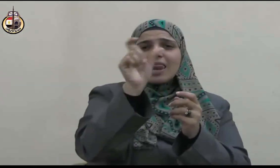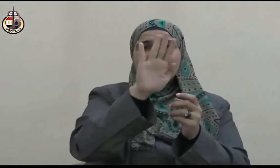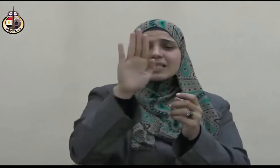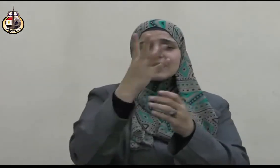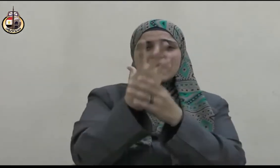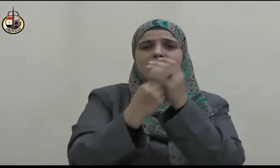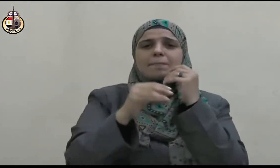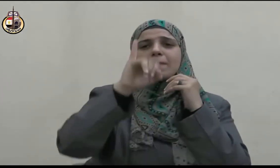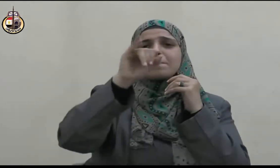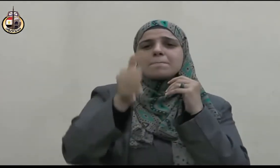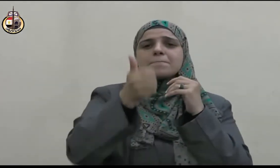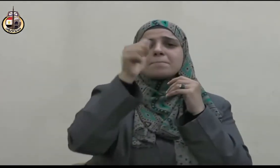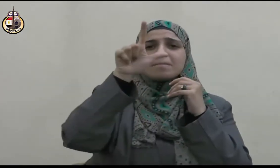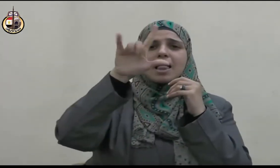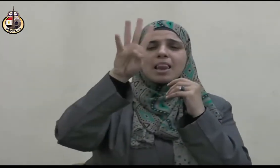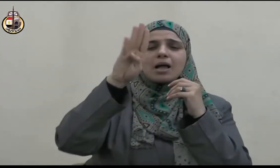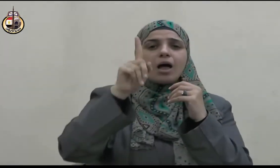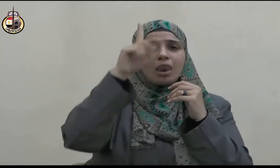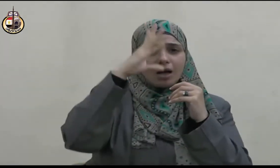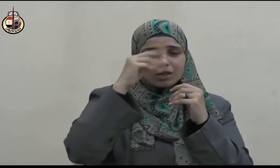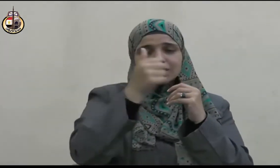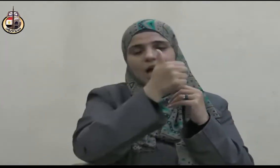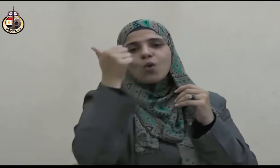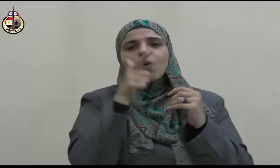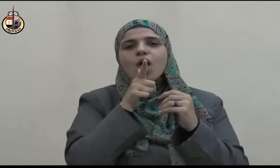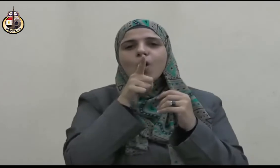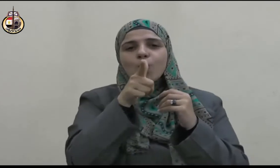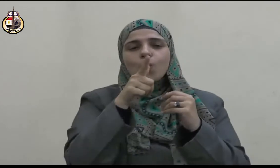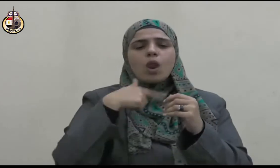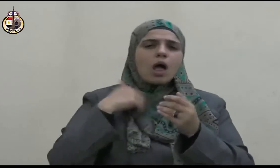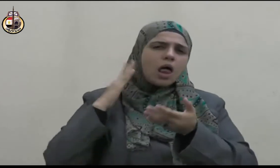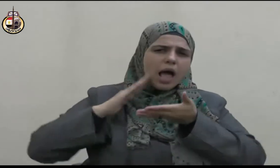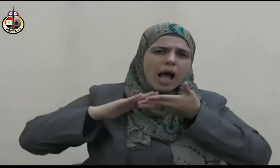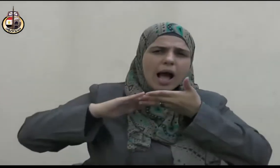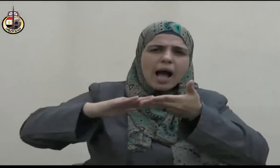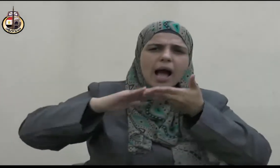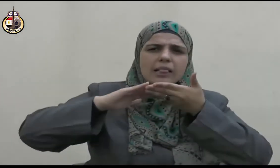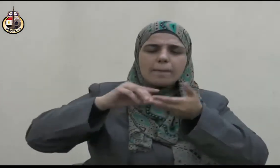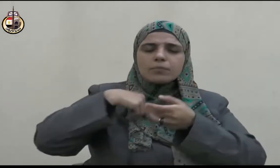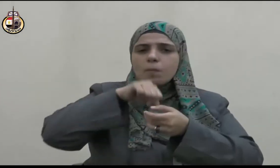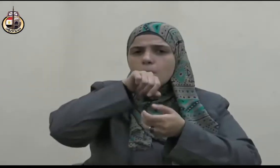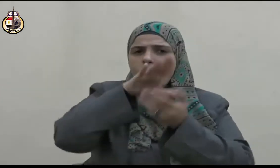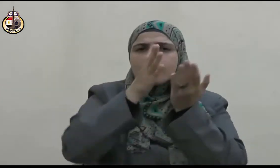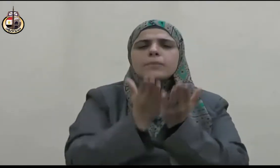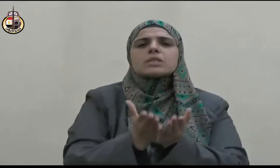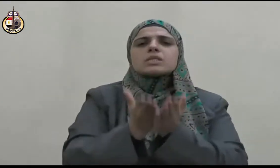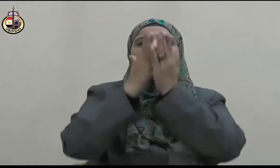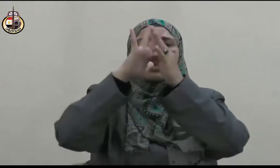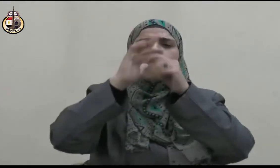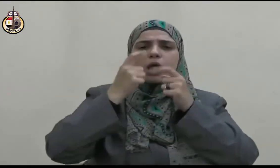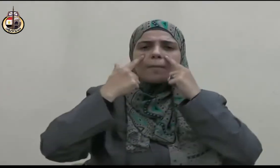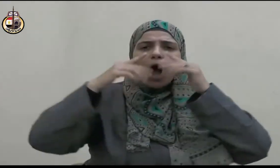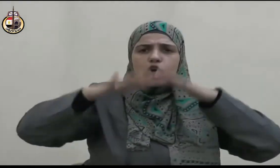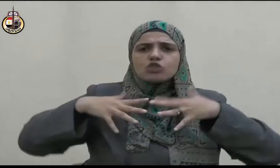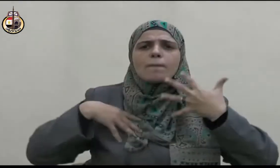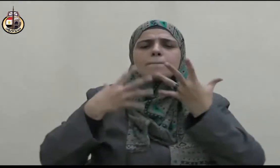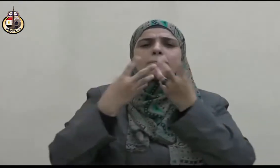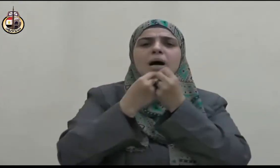كثيرا كان لا يقوم من مصلاه الذي يصلي فيه الصبح حتى